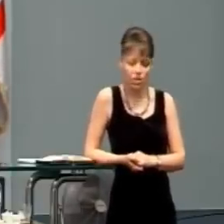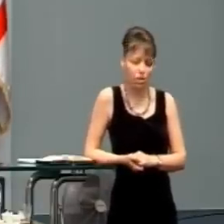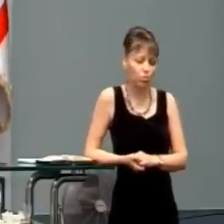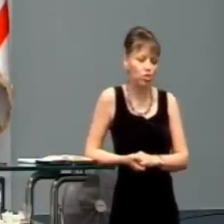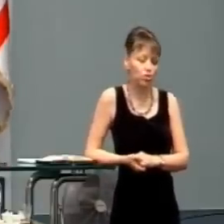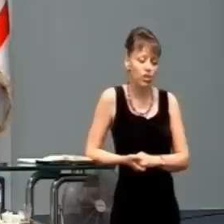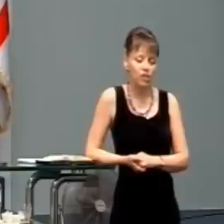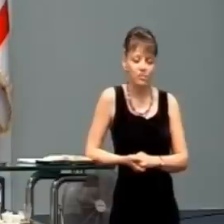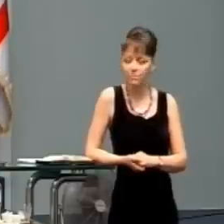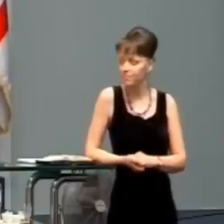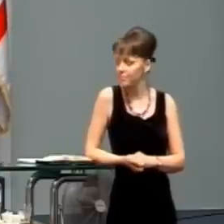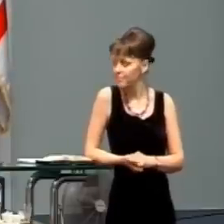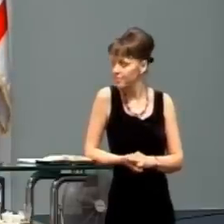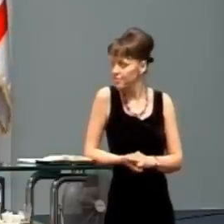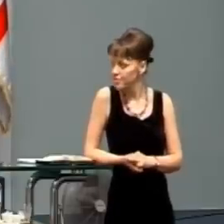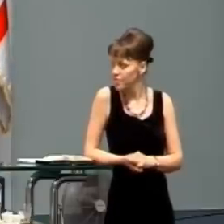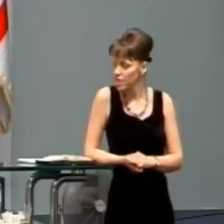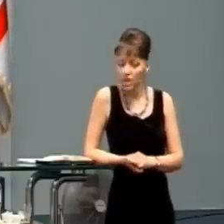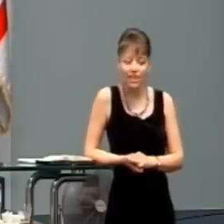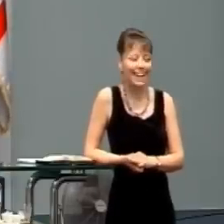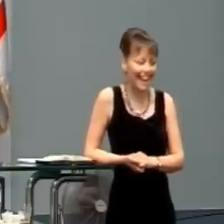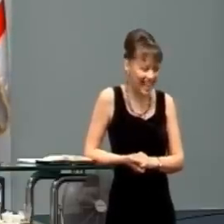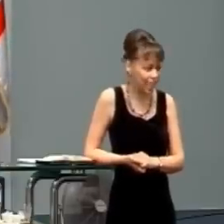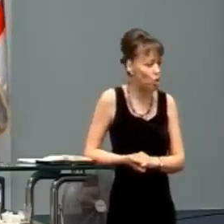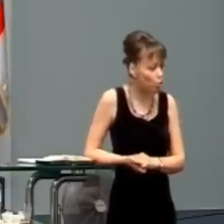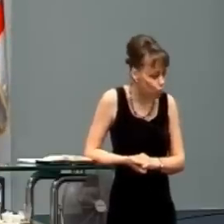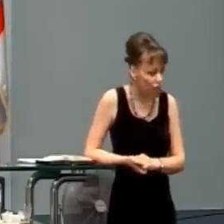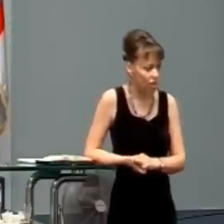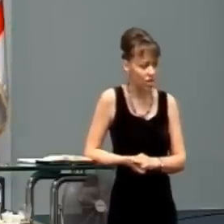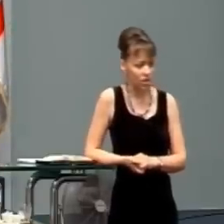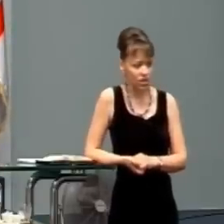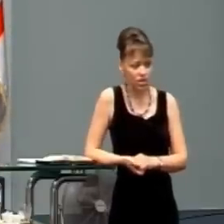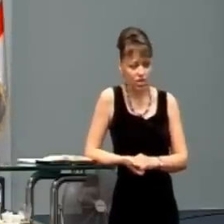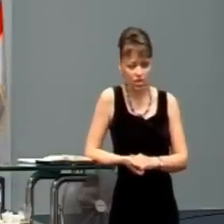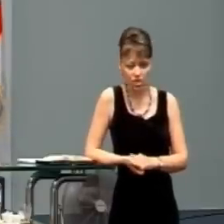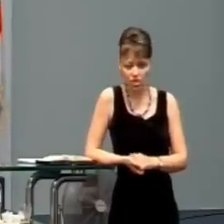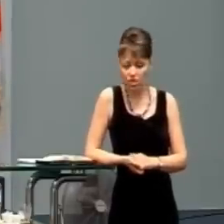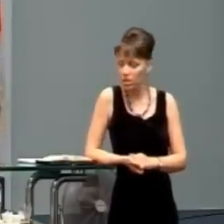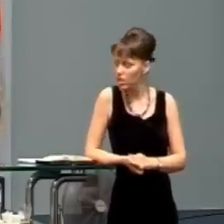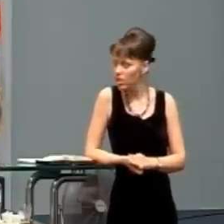vaša céra žije a to je zázrak.